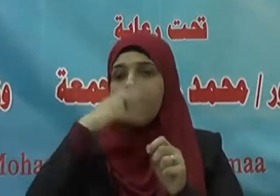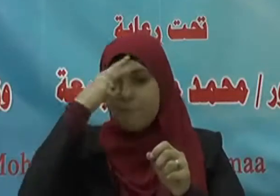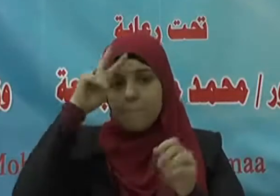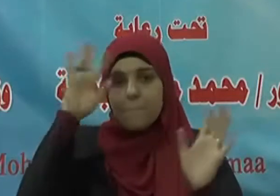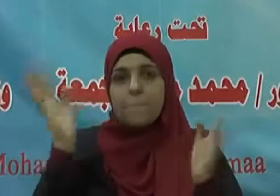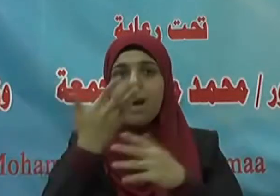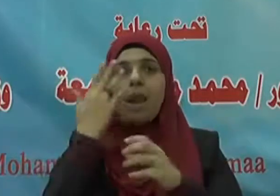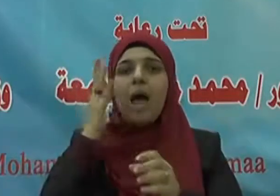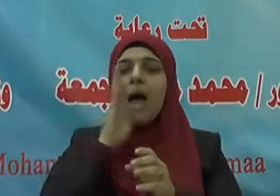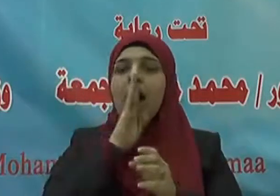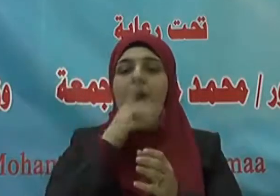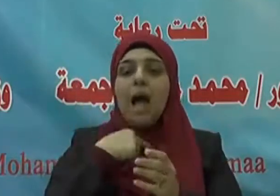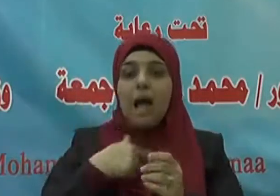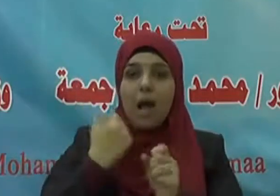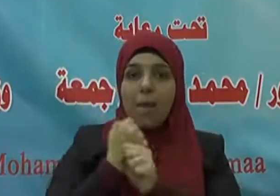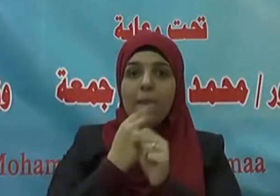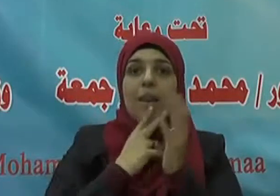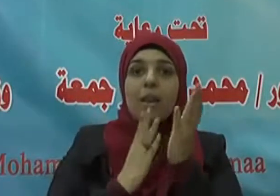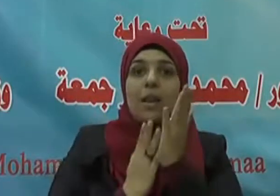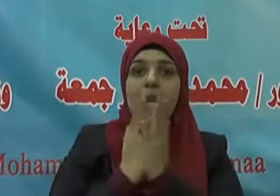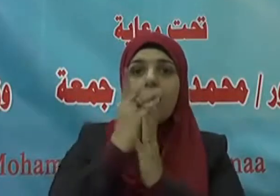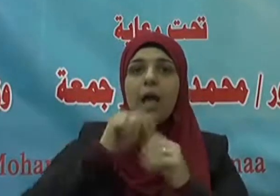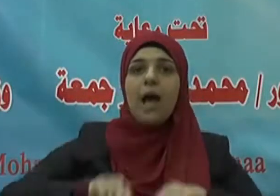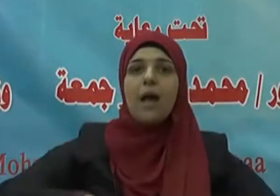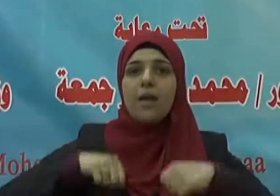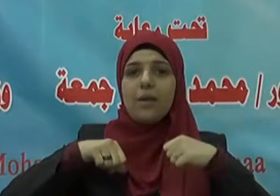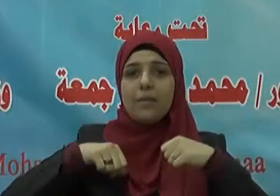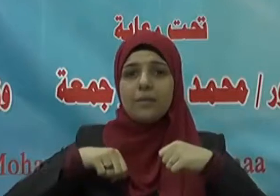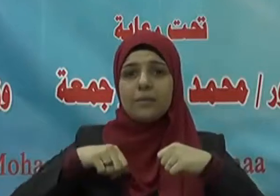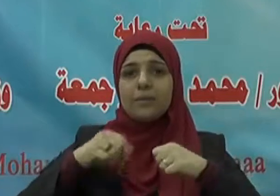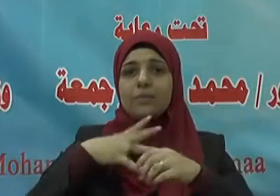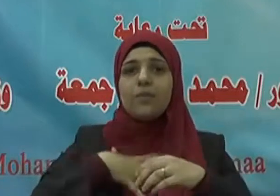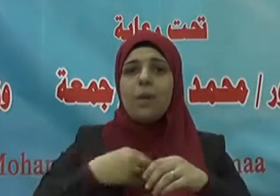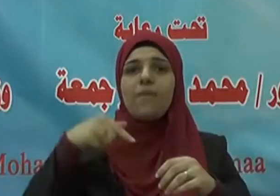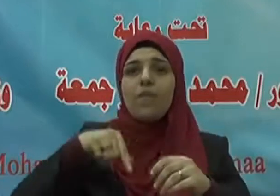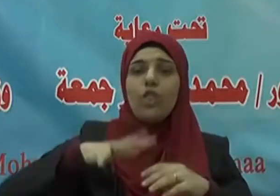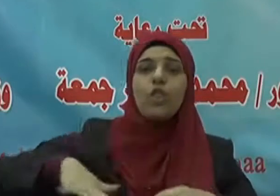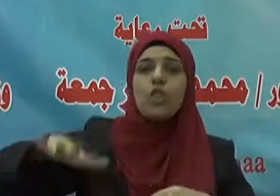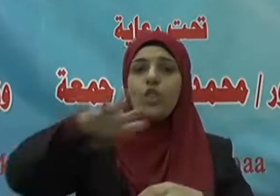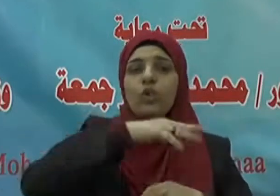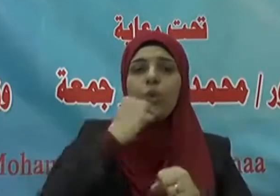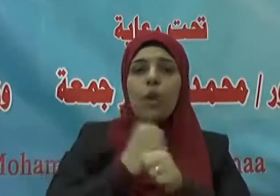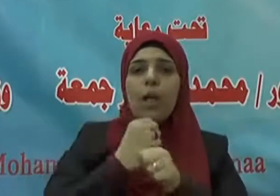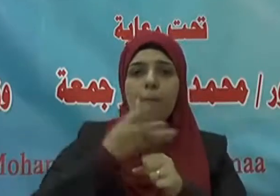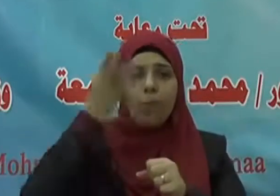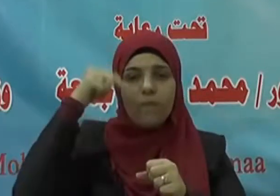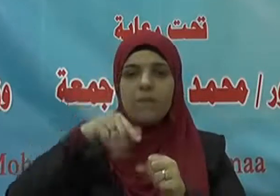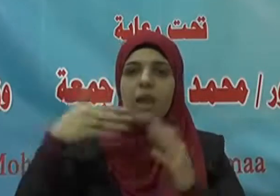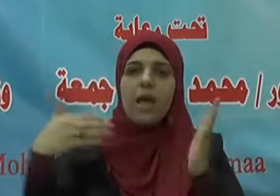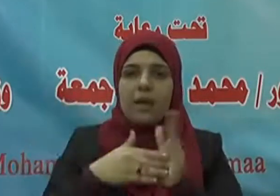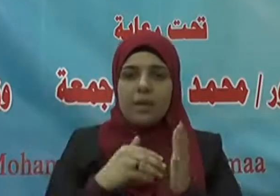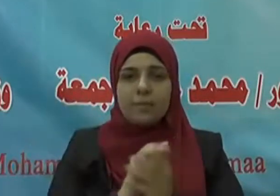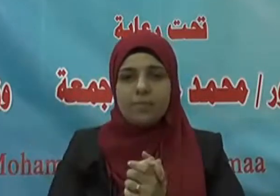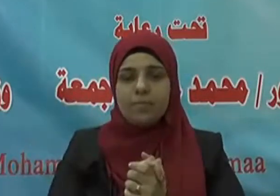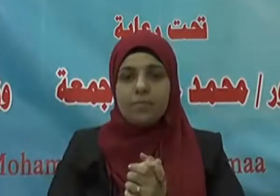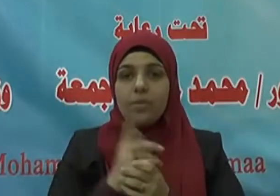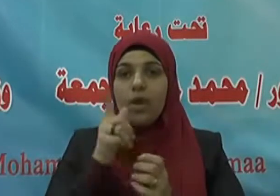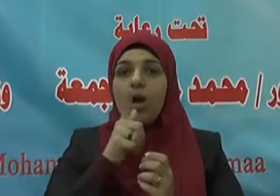في عمله بالحياة الطيبة في الدنيا والنعيم المقيم في الآخرة